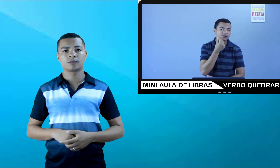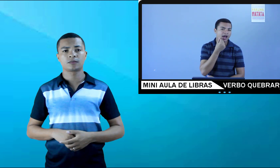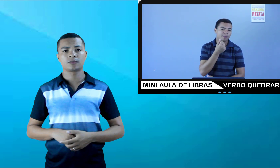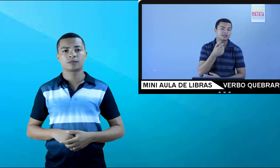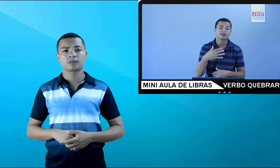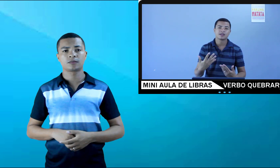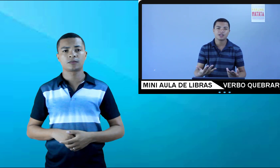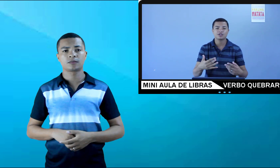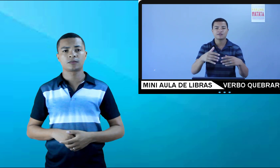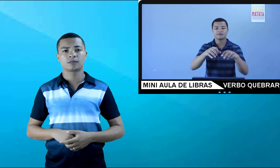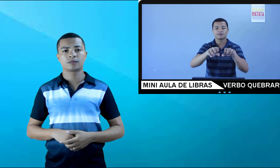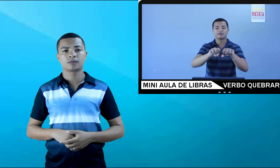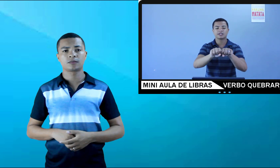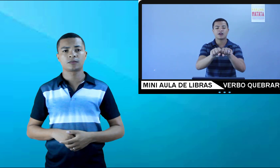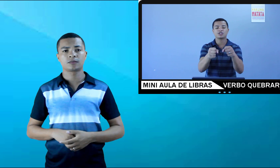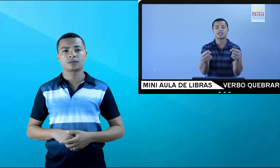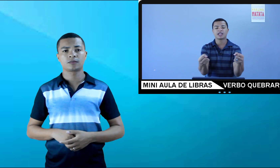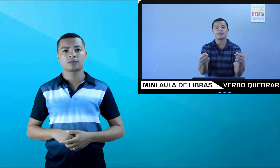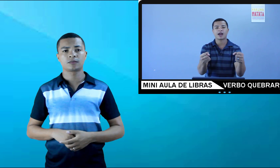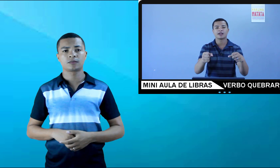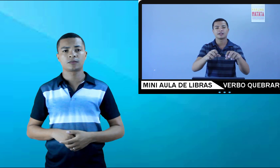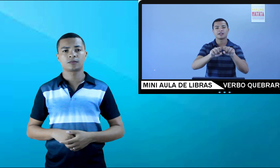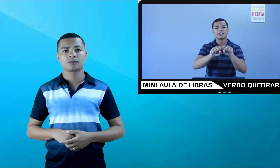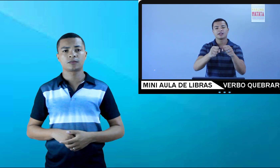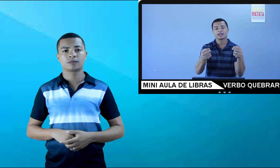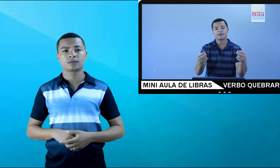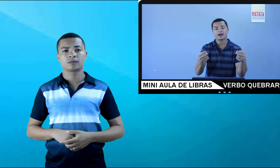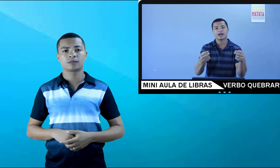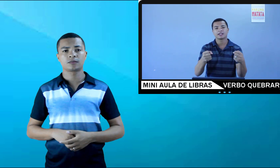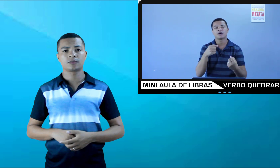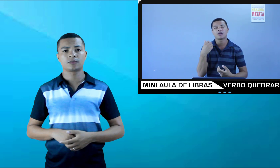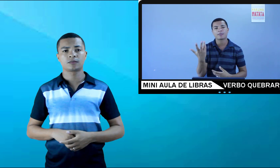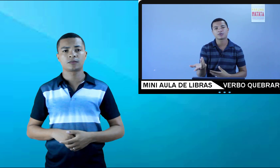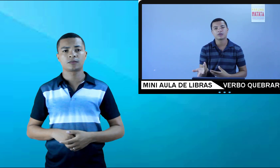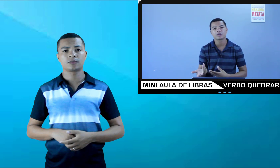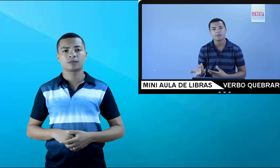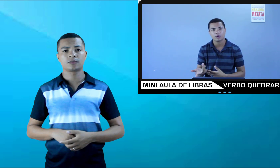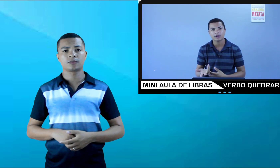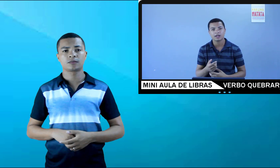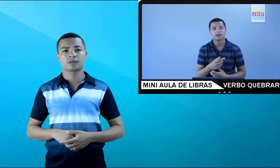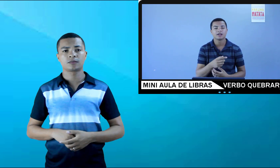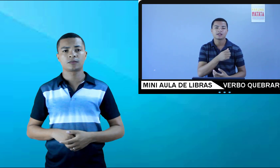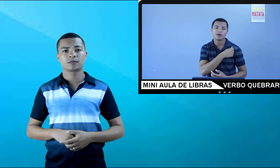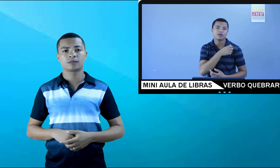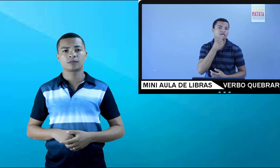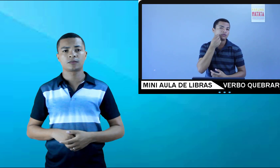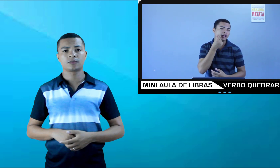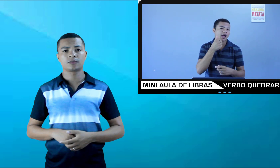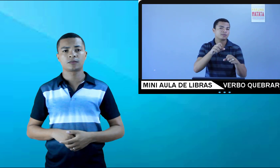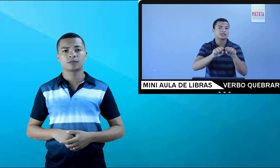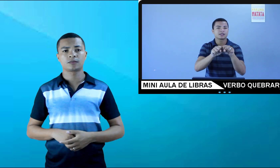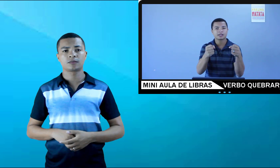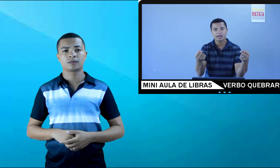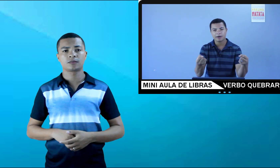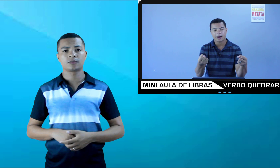Então, lápis e, de novo, o sinal de quebrar. Quebrar. Então, lápis no aluno quebrou, né? Então, aluno, lápis, quebrar.